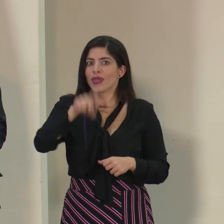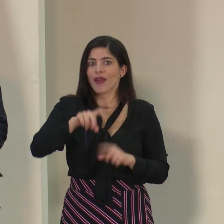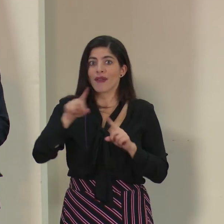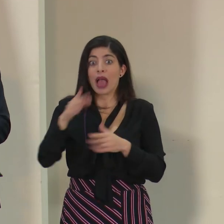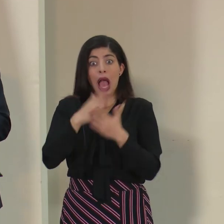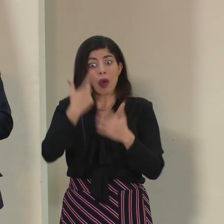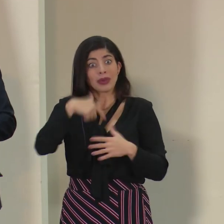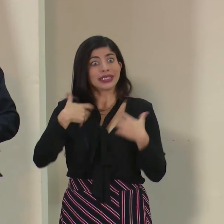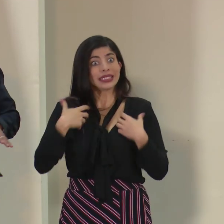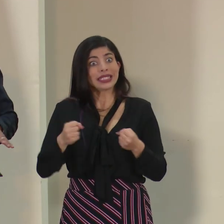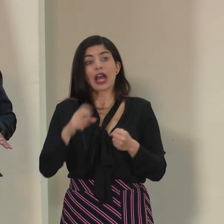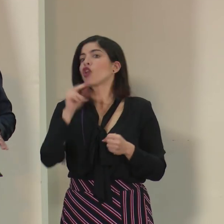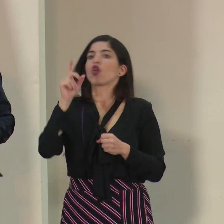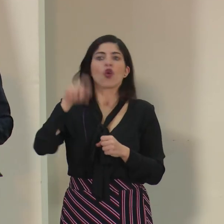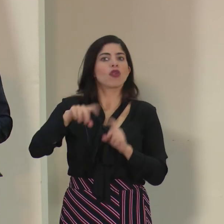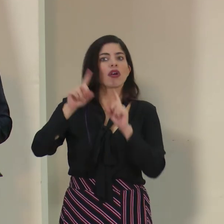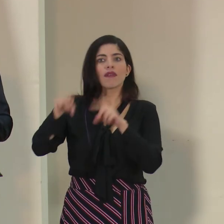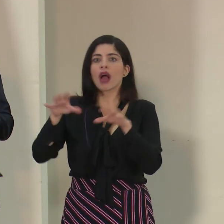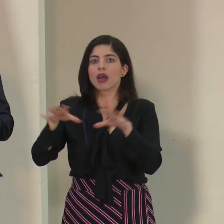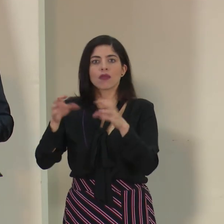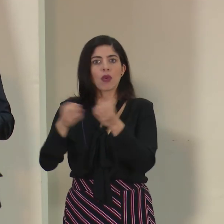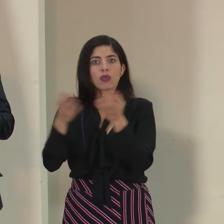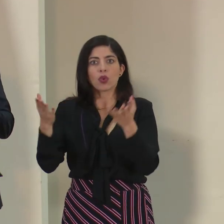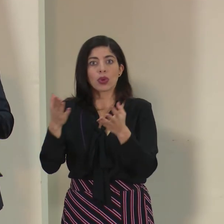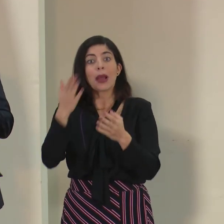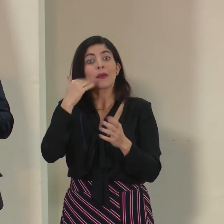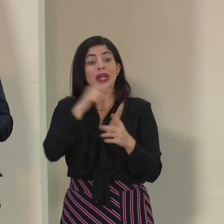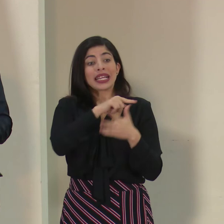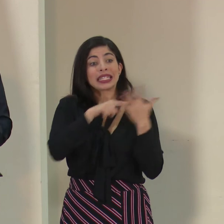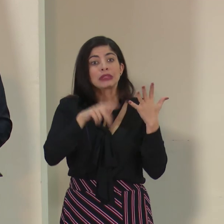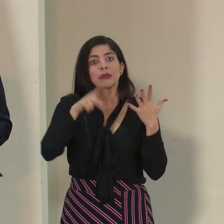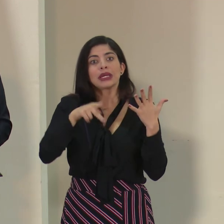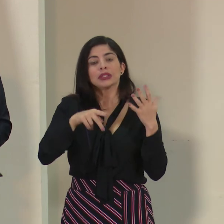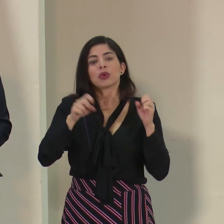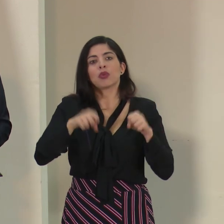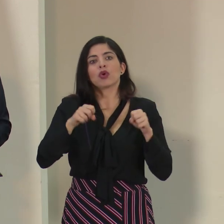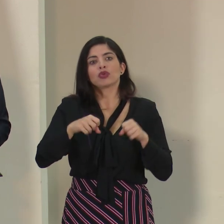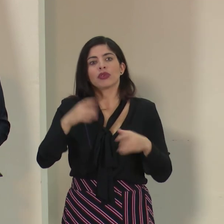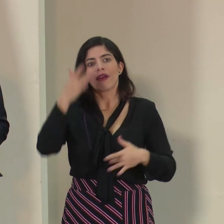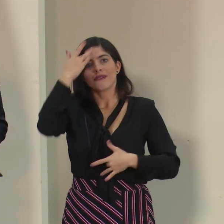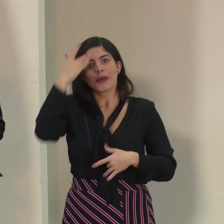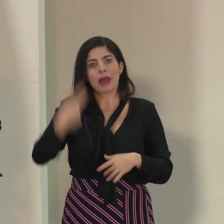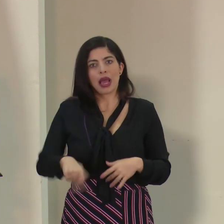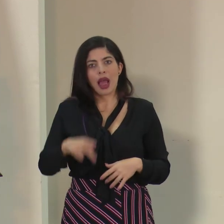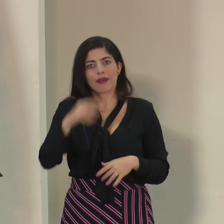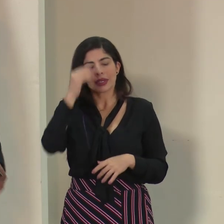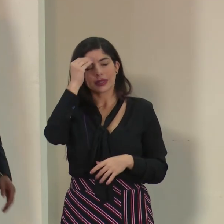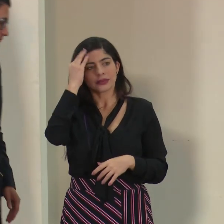sanas, si empieza a circular el virus, porque justamente esas son las personas que más oportunidad tienen de enfermar gravemente.